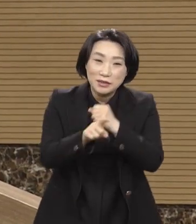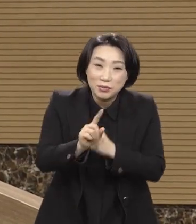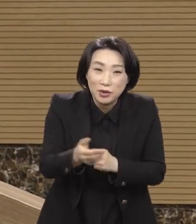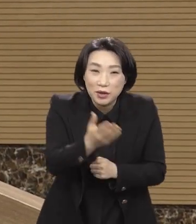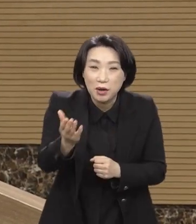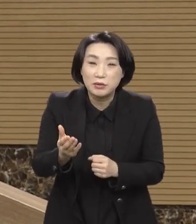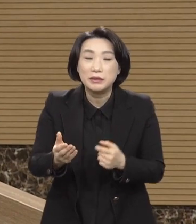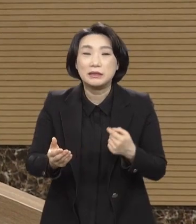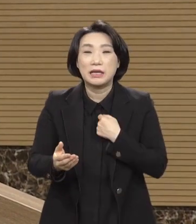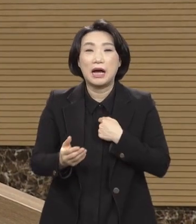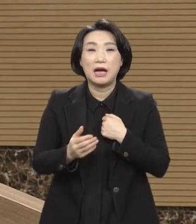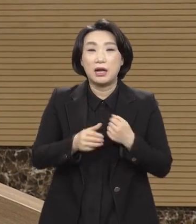아멘